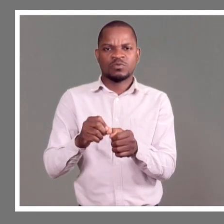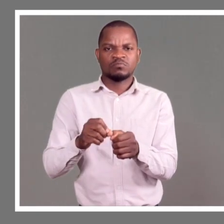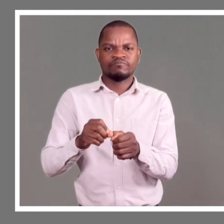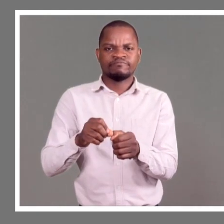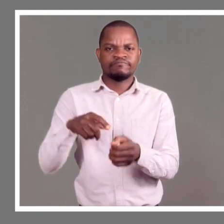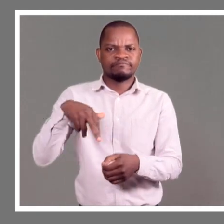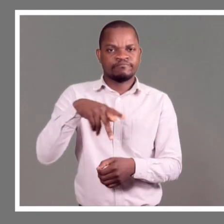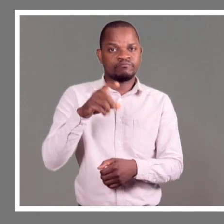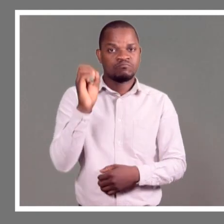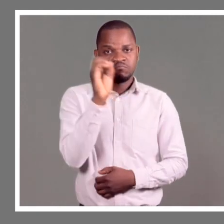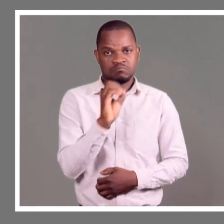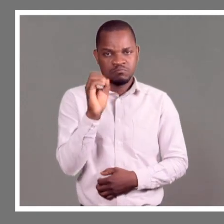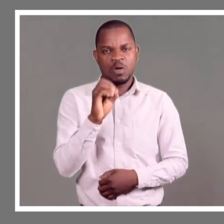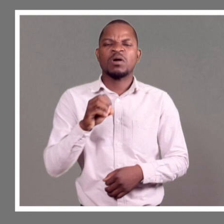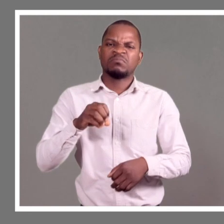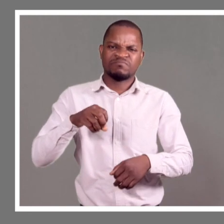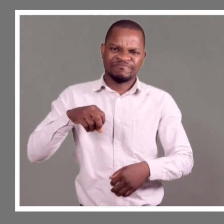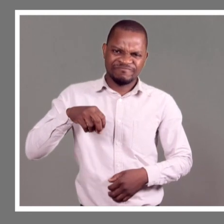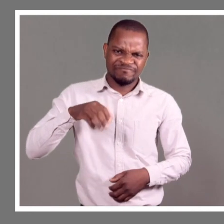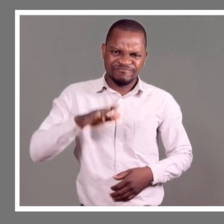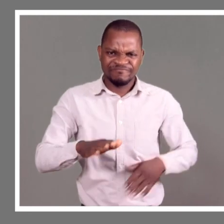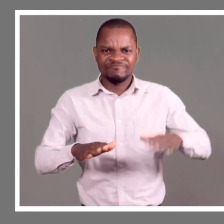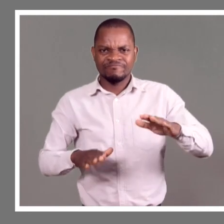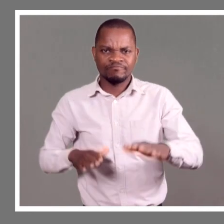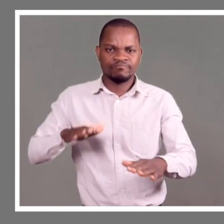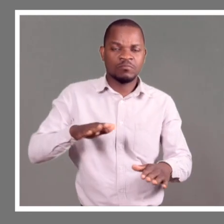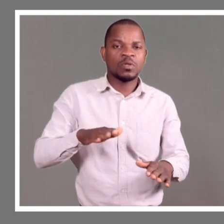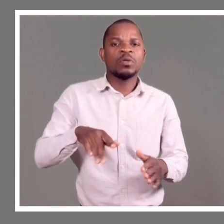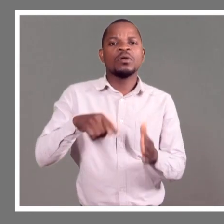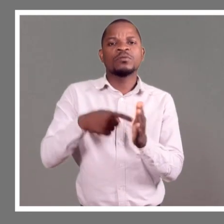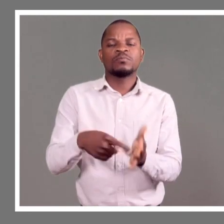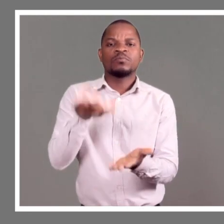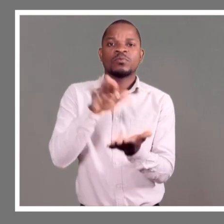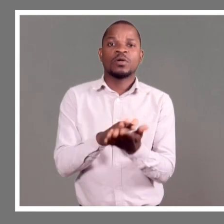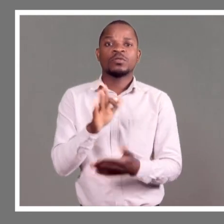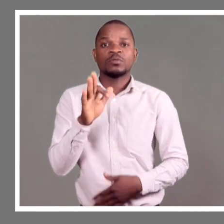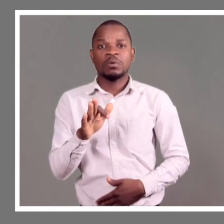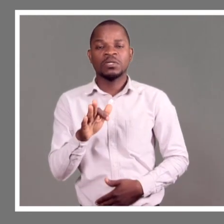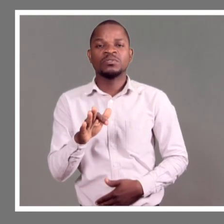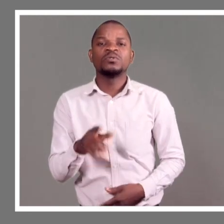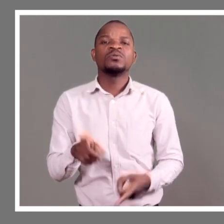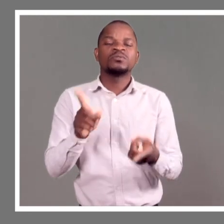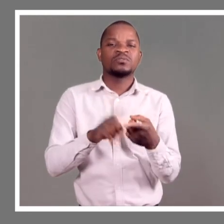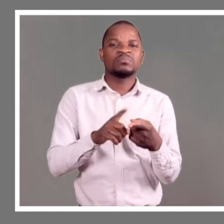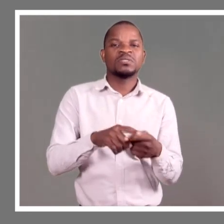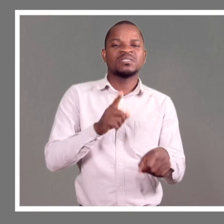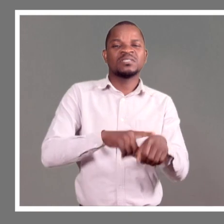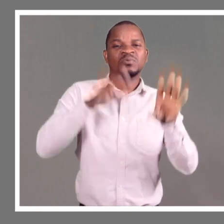gatinha. Por exemplo, quando vão à caça de banho, tem que pegar a mão, ao chão. Quando chove, suja as mãos.